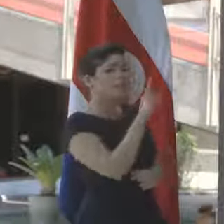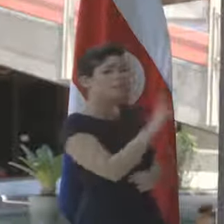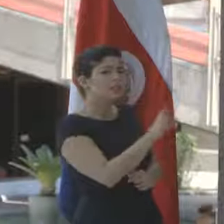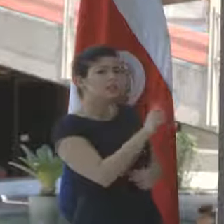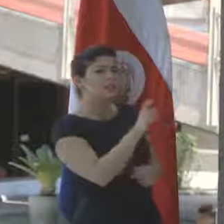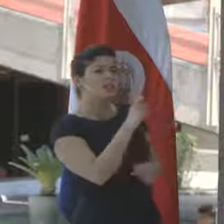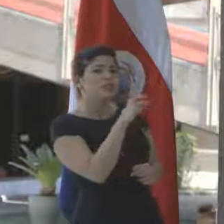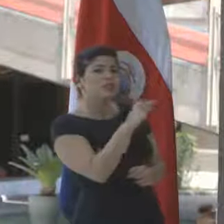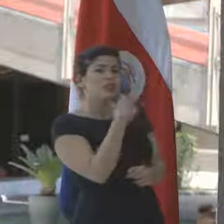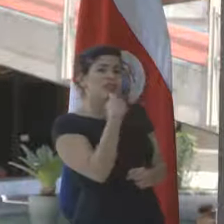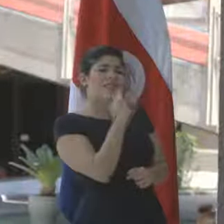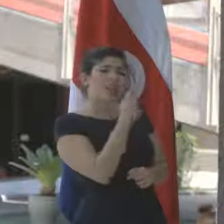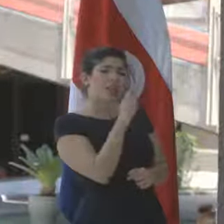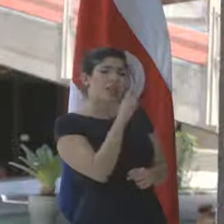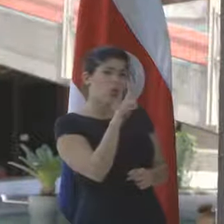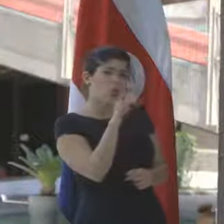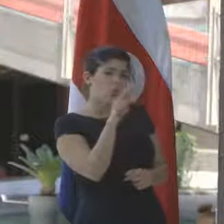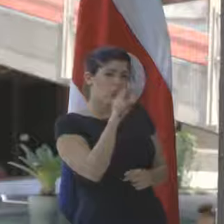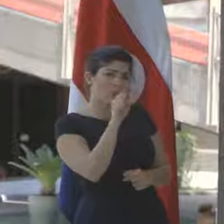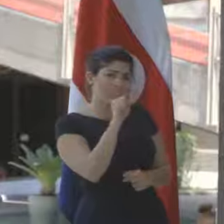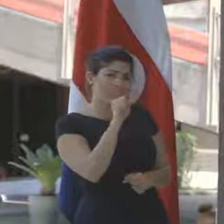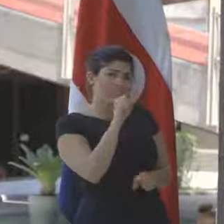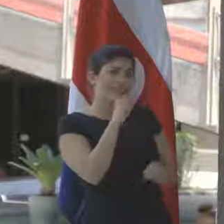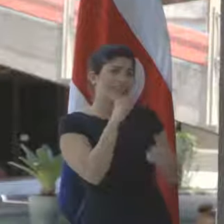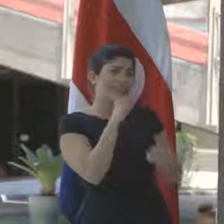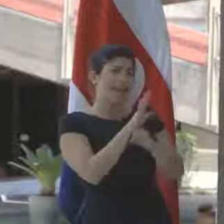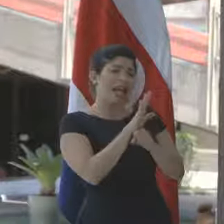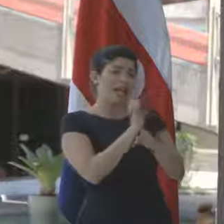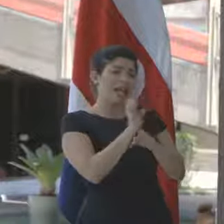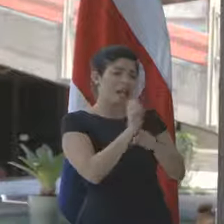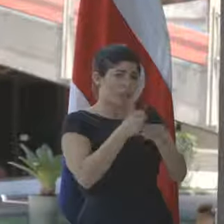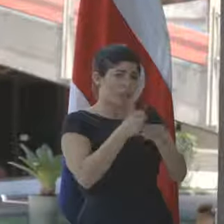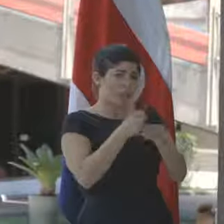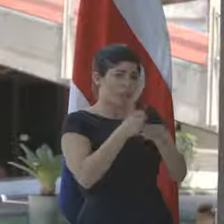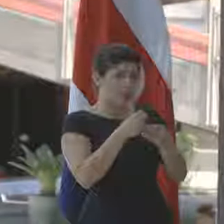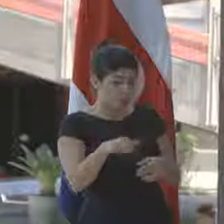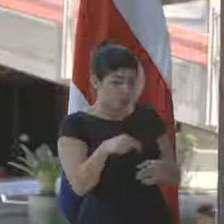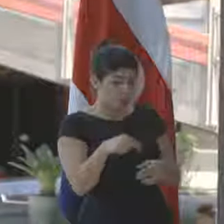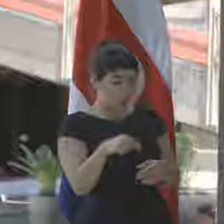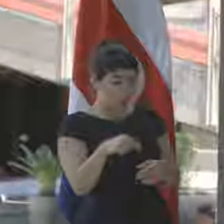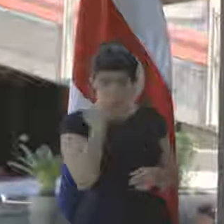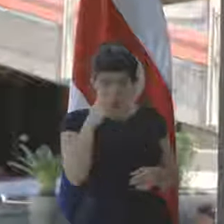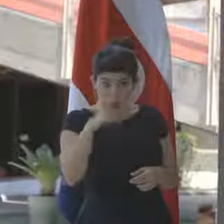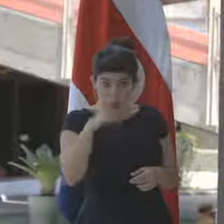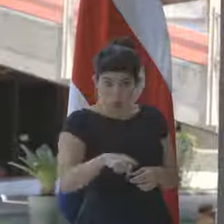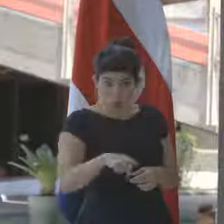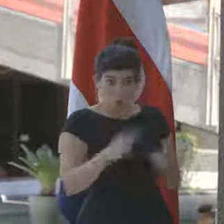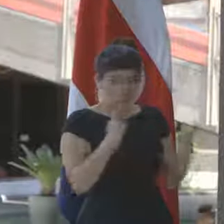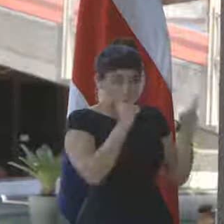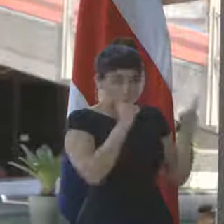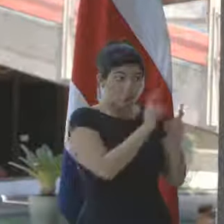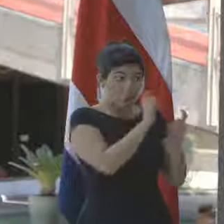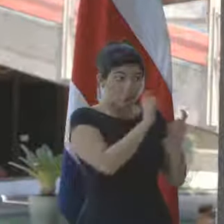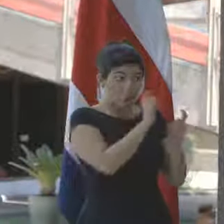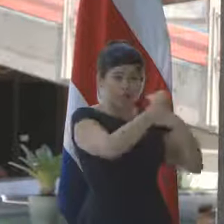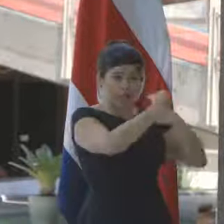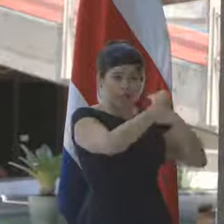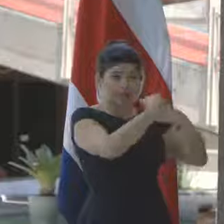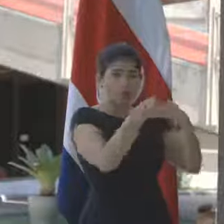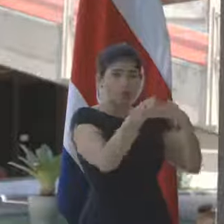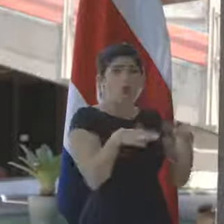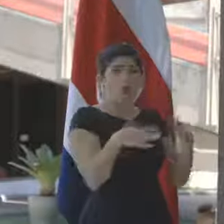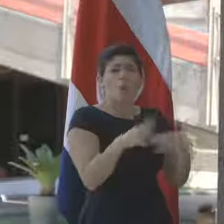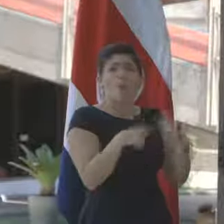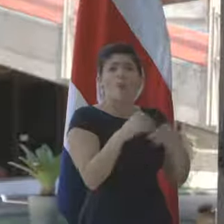es que le digo a Luis que lo de los garantes se va a publicar hoy, pero solo hoy lo vemos hasta ahora, ustedes nos ponían a pliar, nada más cómo va a